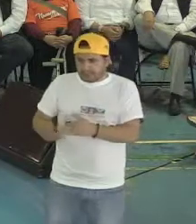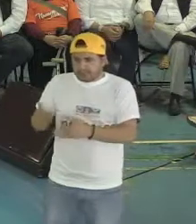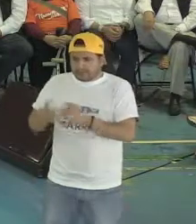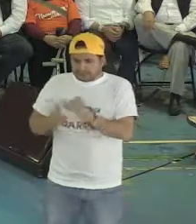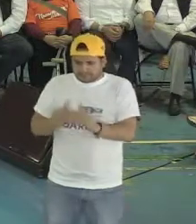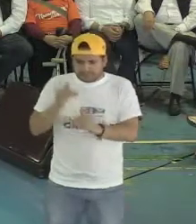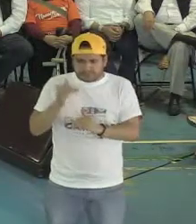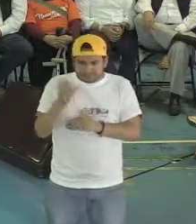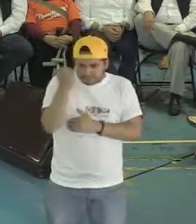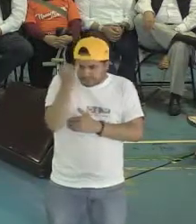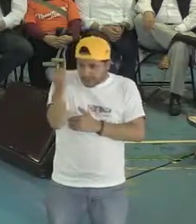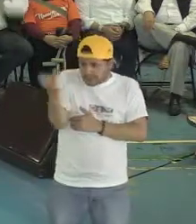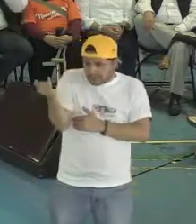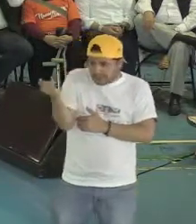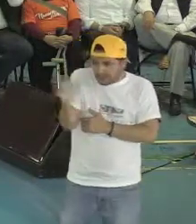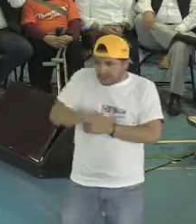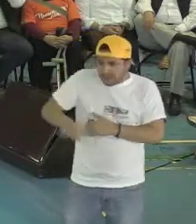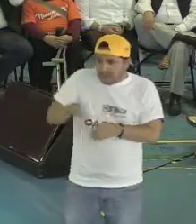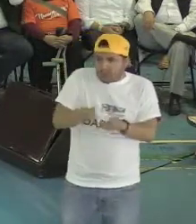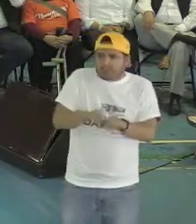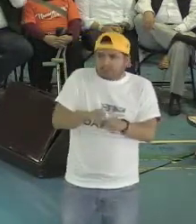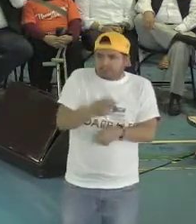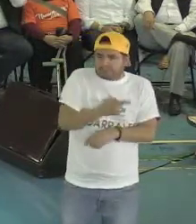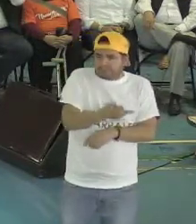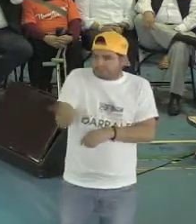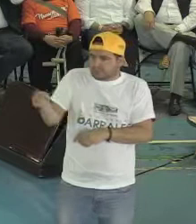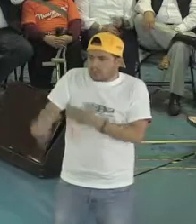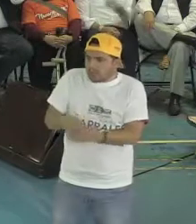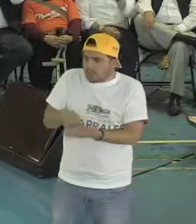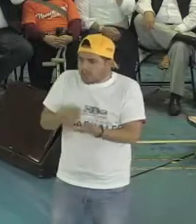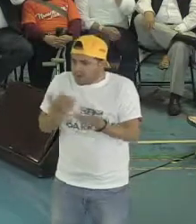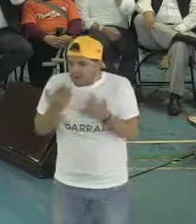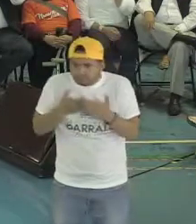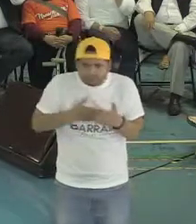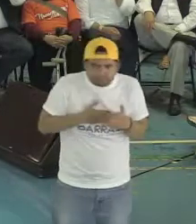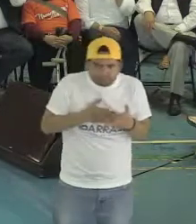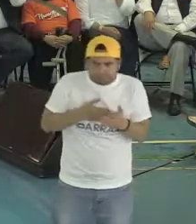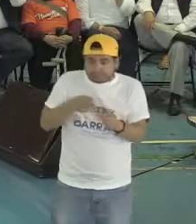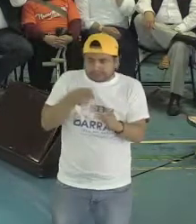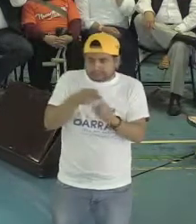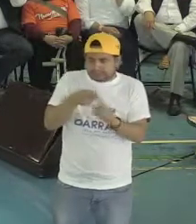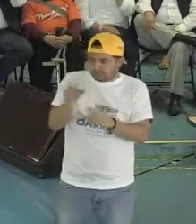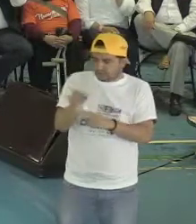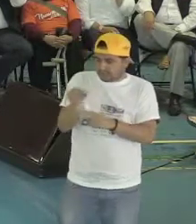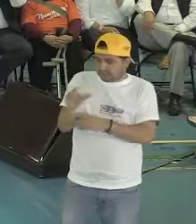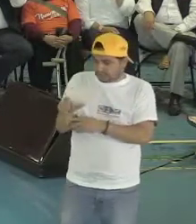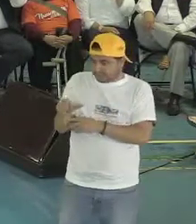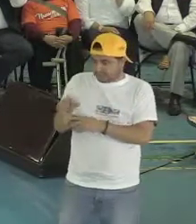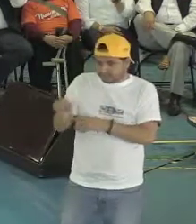Imagínense cómo estamos en otros lugares que no son la Ciudad de México. Pero aún así,